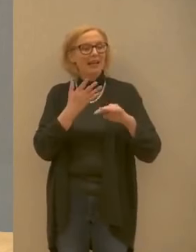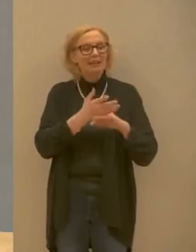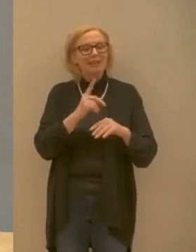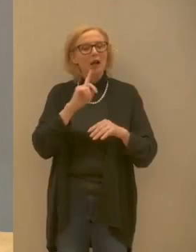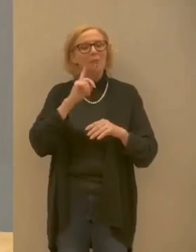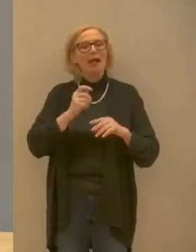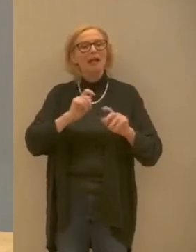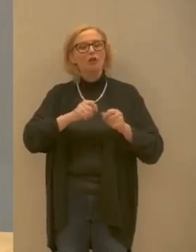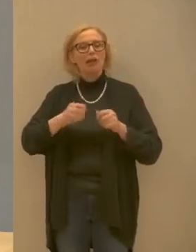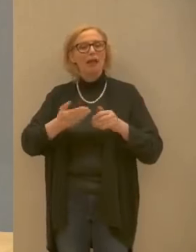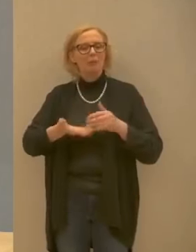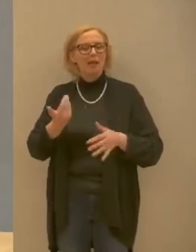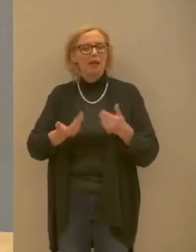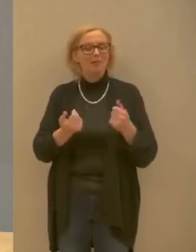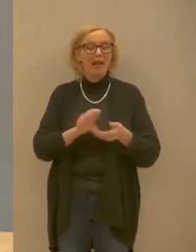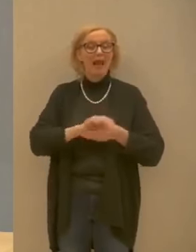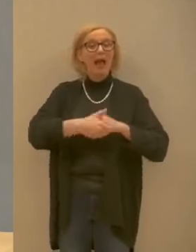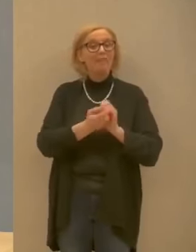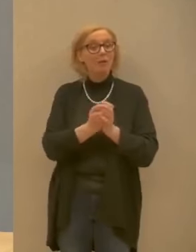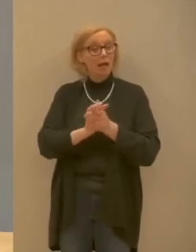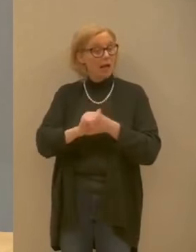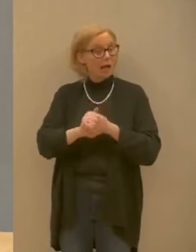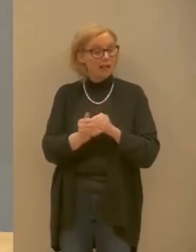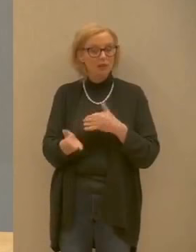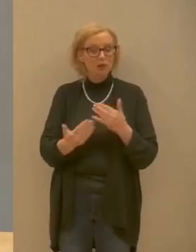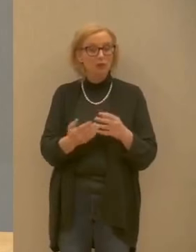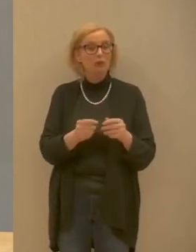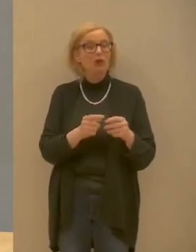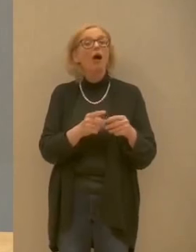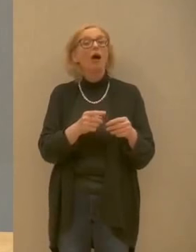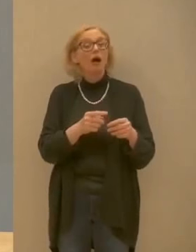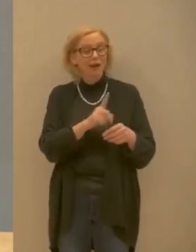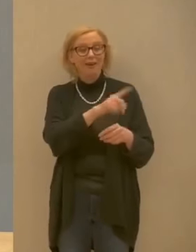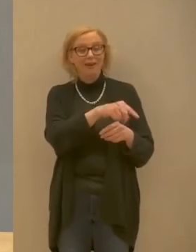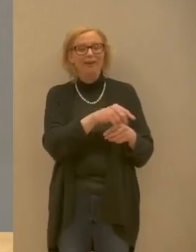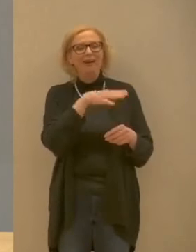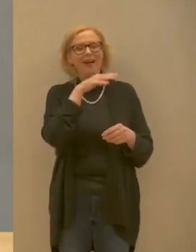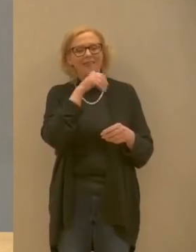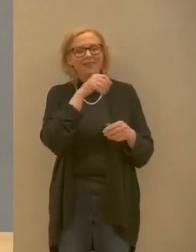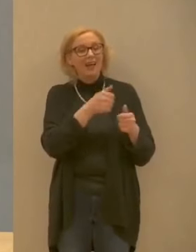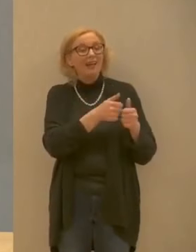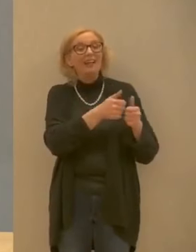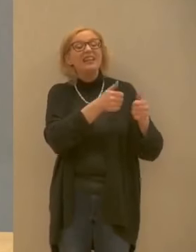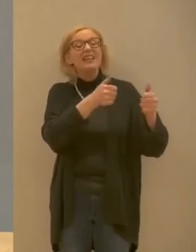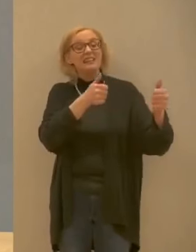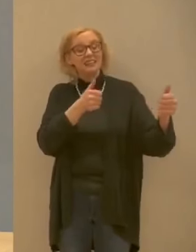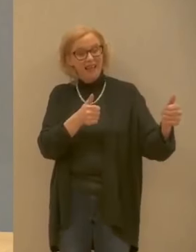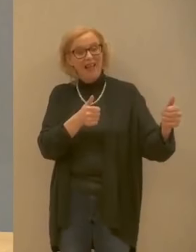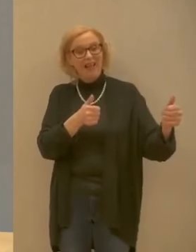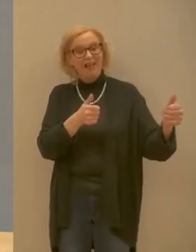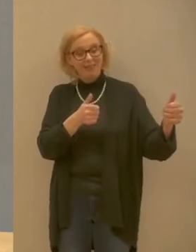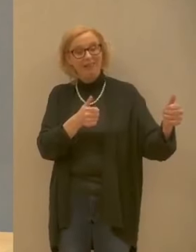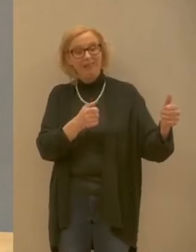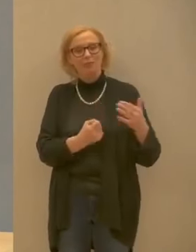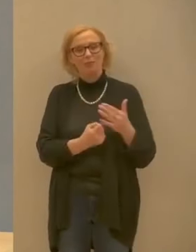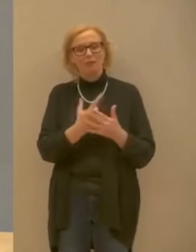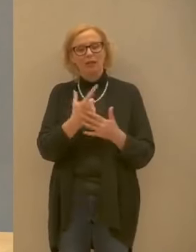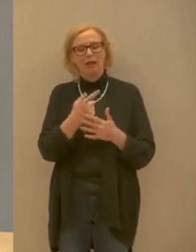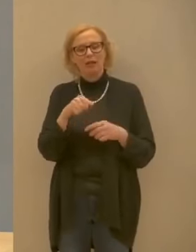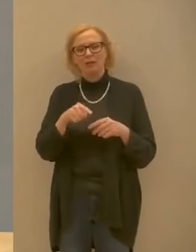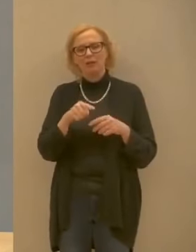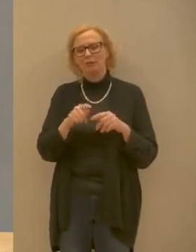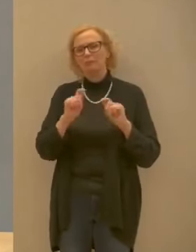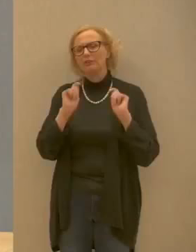lavarsi le mani e mantenere le distanze dai nostri anziani ecco questo in generale è un po' il